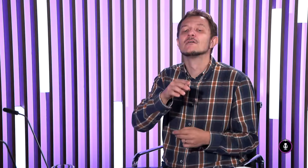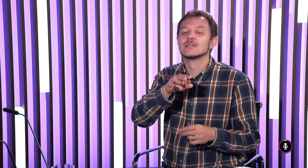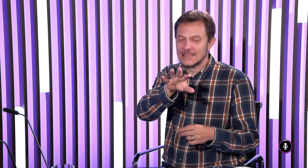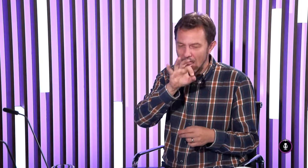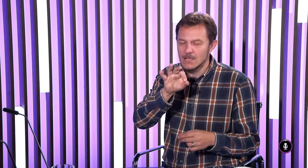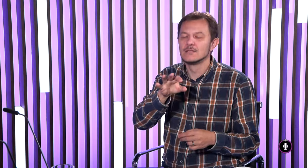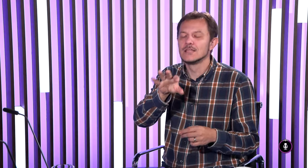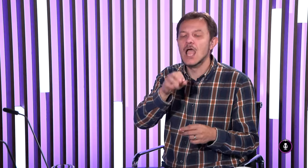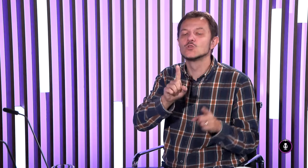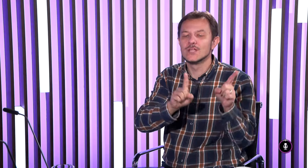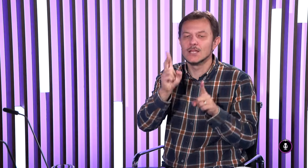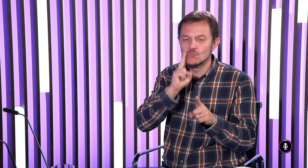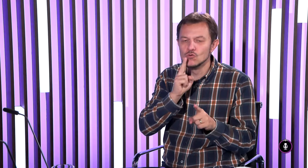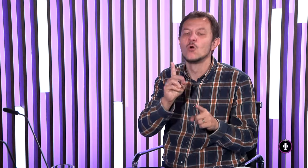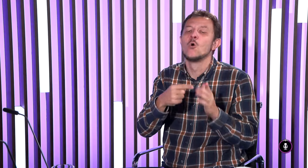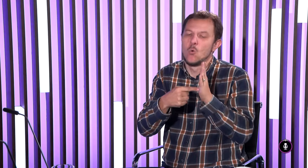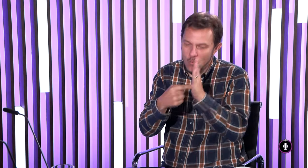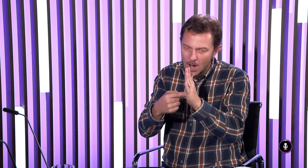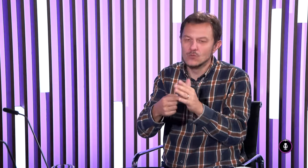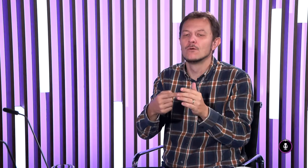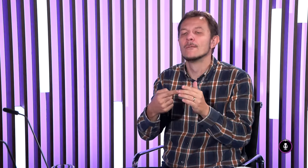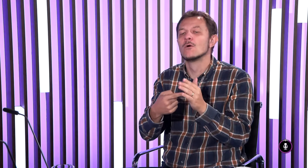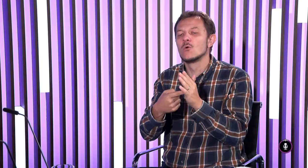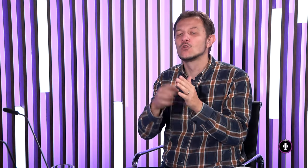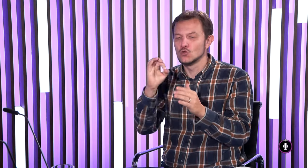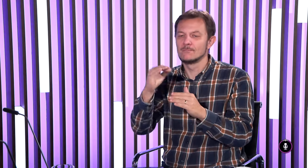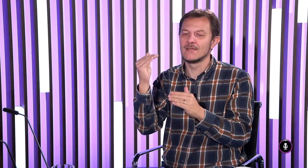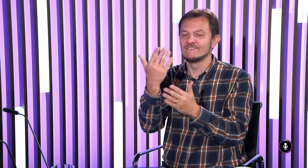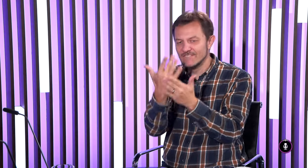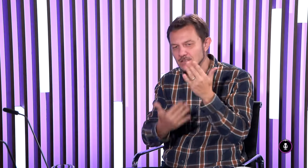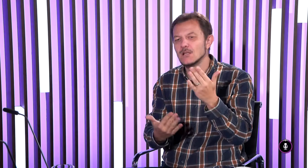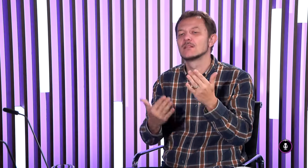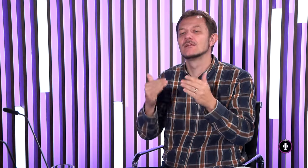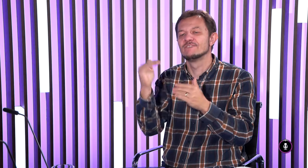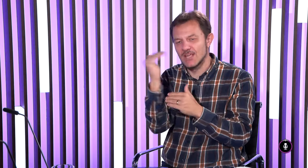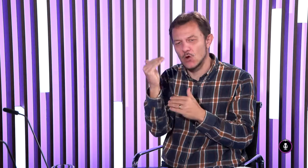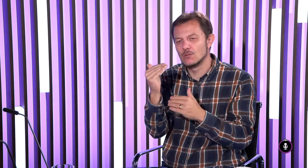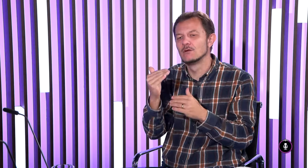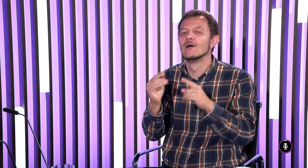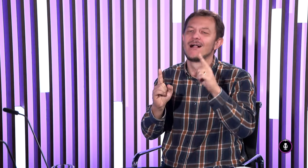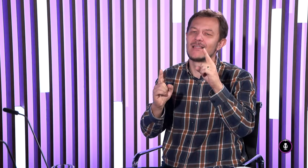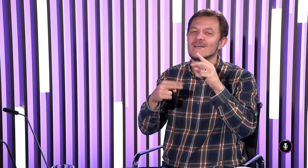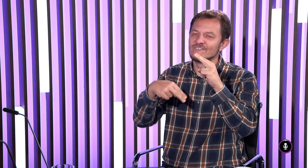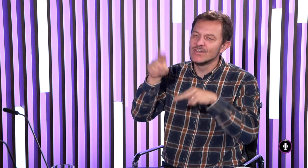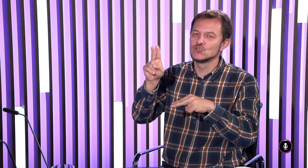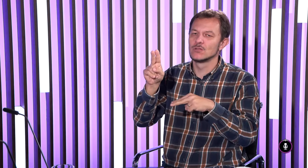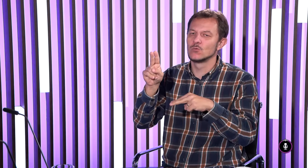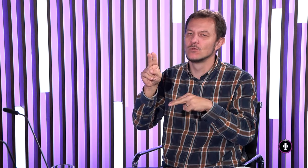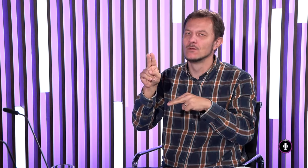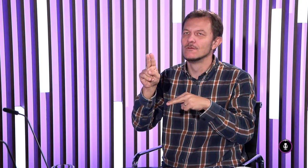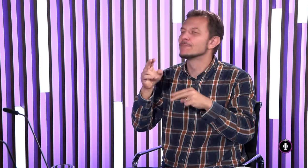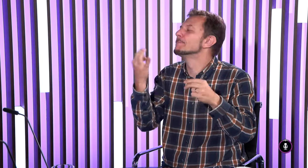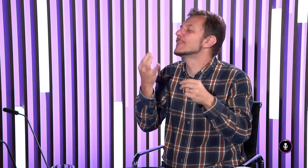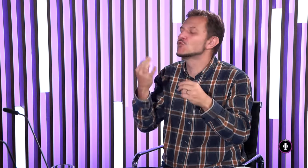áno samozrejme najdu sa aj niektorí nepočujúci ktorí ukážu že majú aj výsledky dosahujú aj výkony